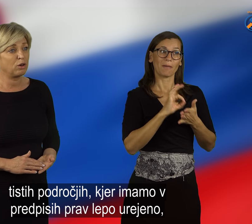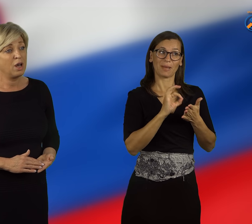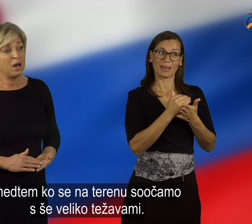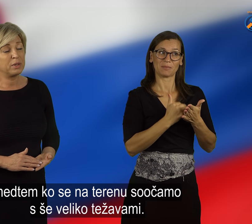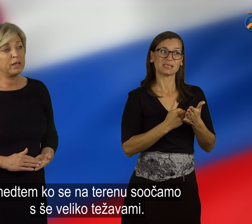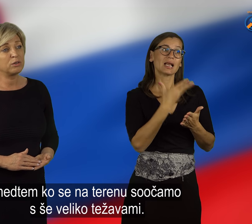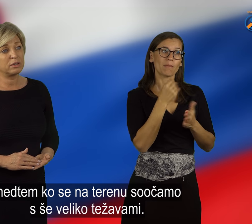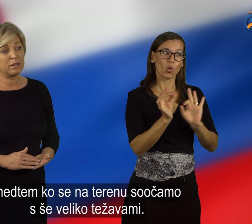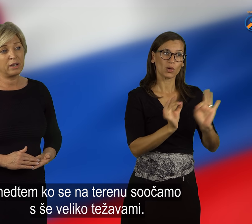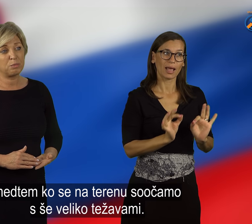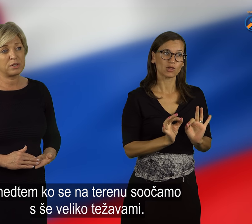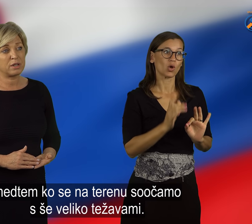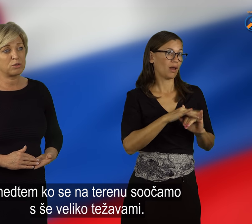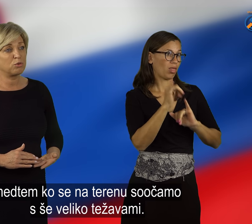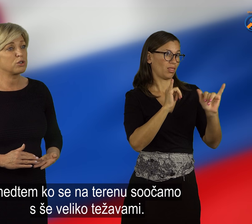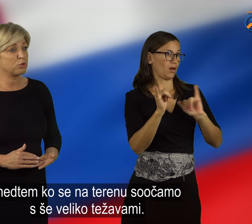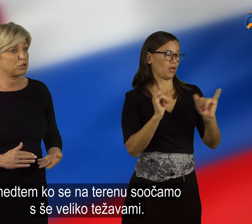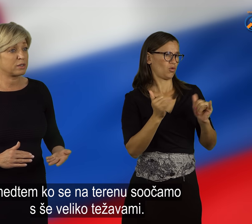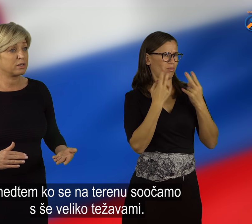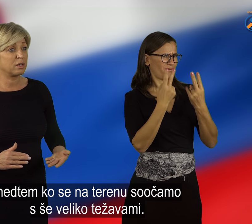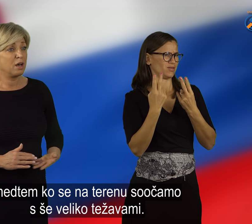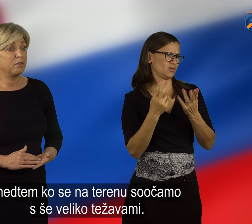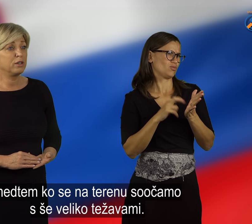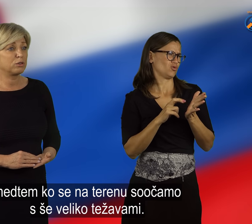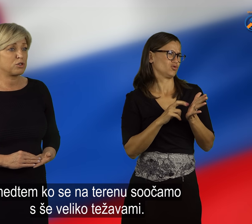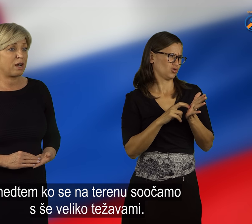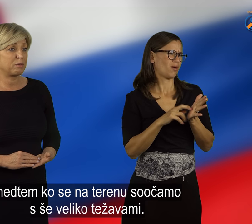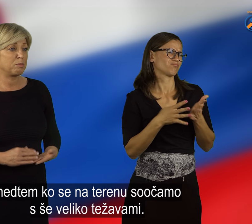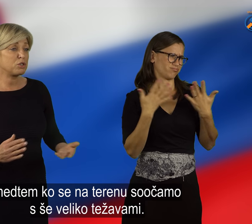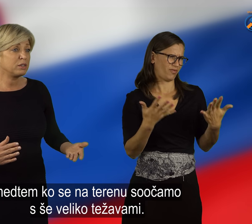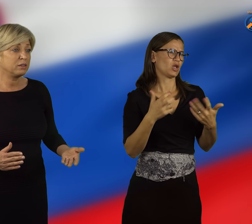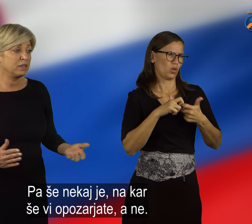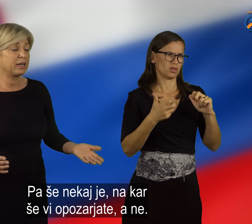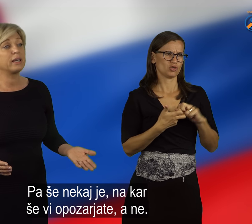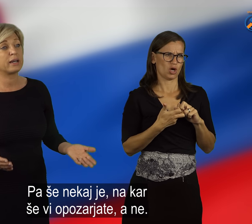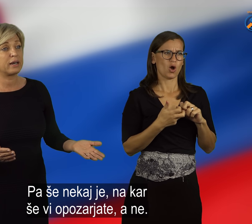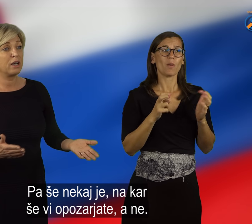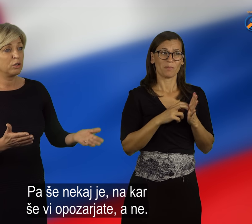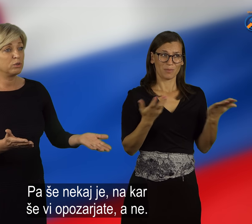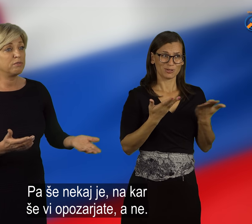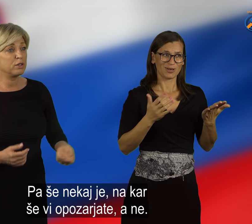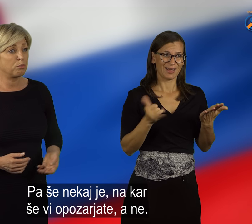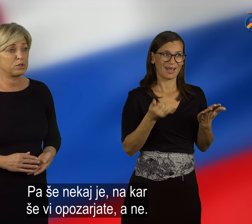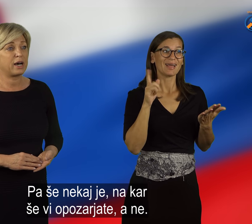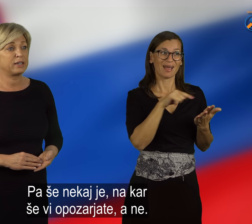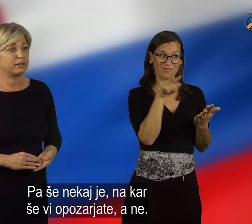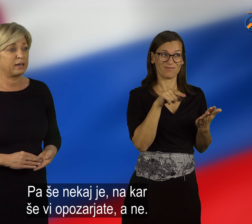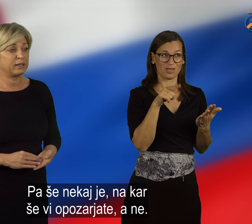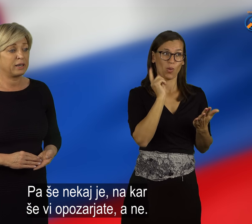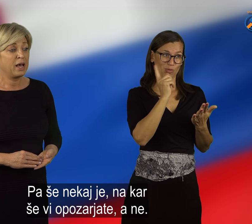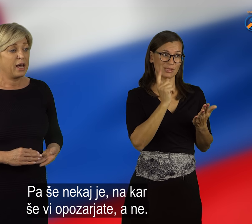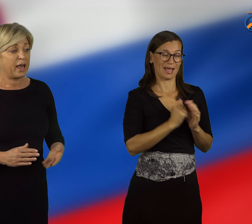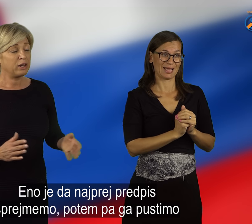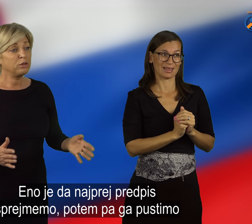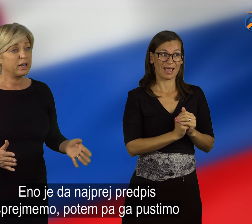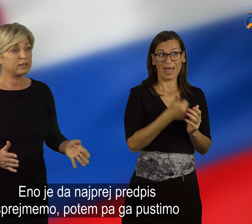urejeno, medtem ko na terenu pa se soočamo še skr veliko težavami. Pa še nekaj je, kar tudi vi opozarjate.